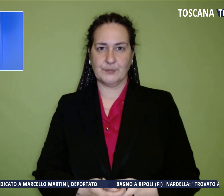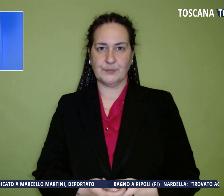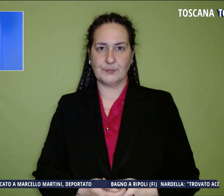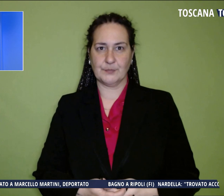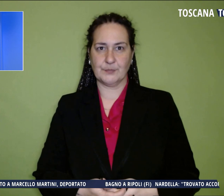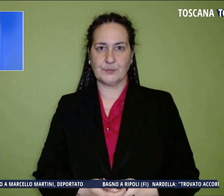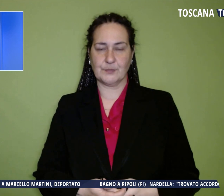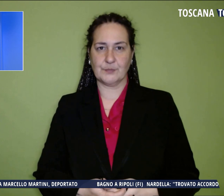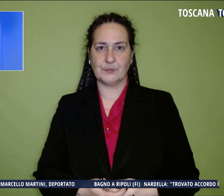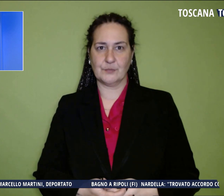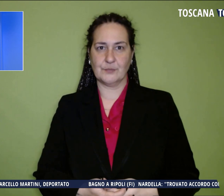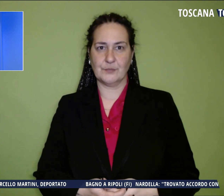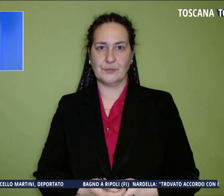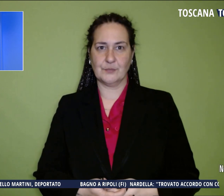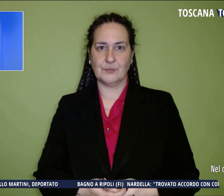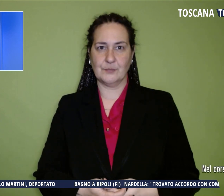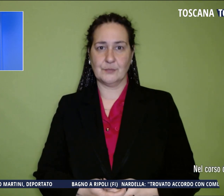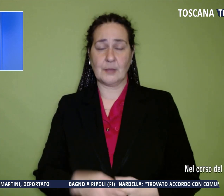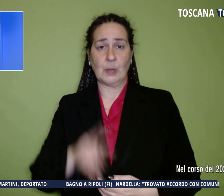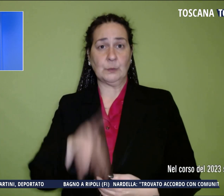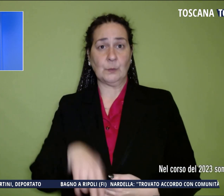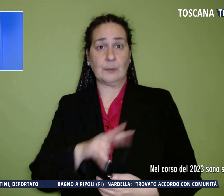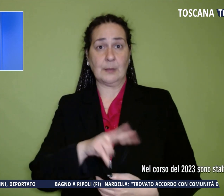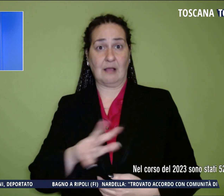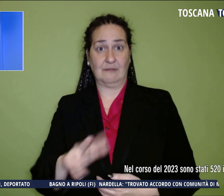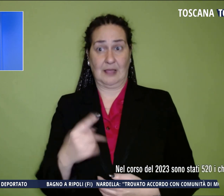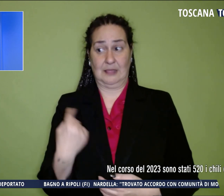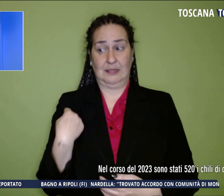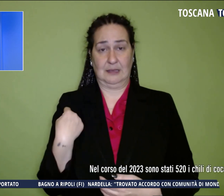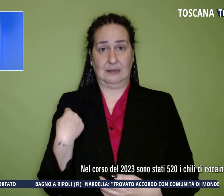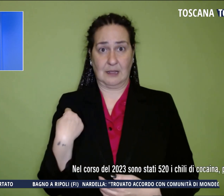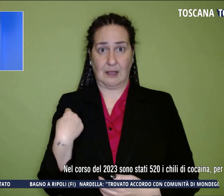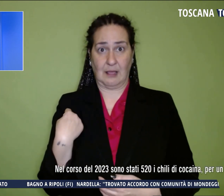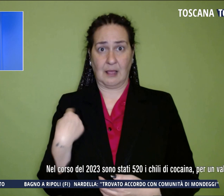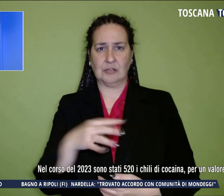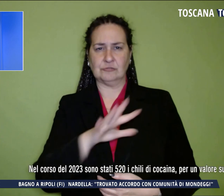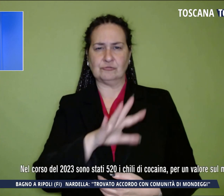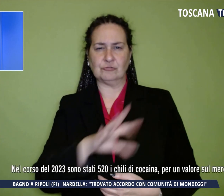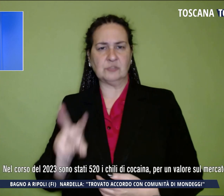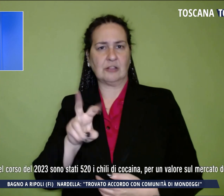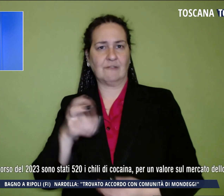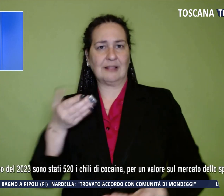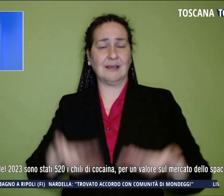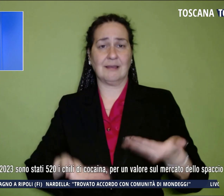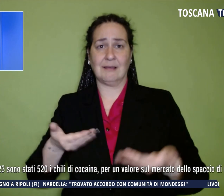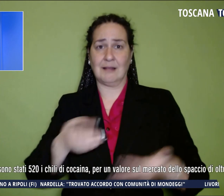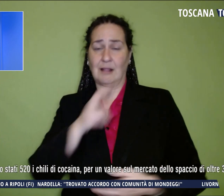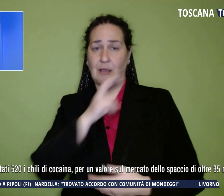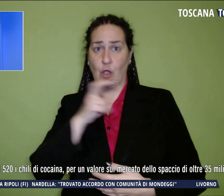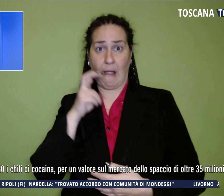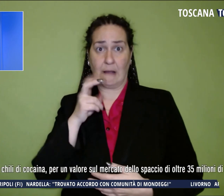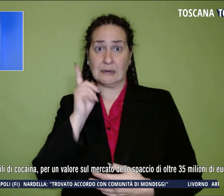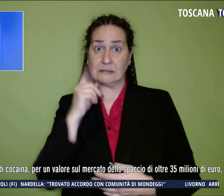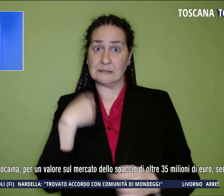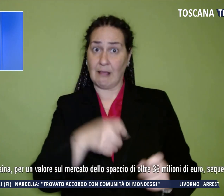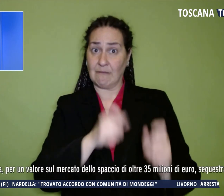Nel corso del 2023 sono stati 520 kg di cocaina per un valore sul mercato dello spaccio di